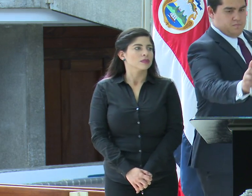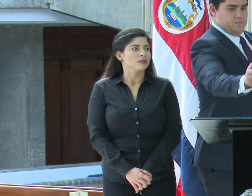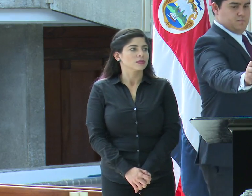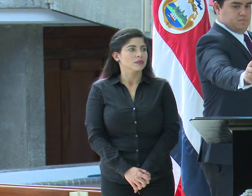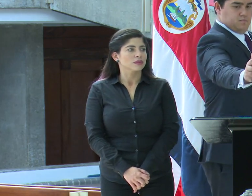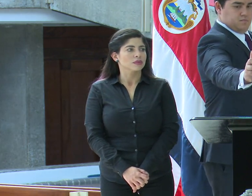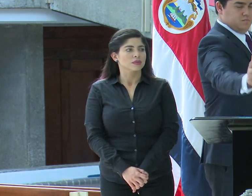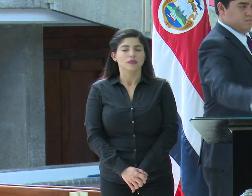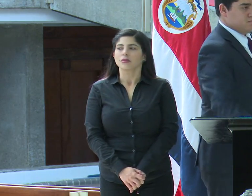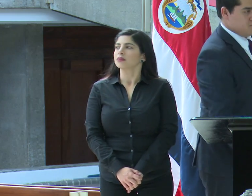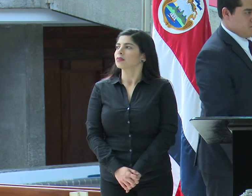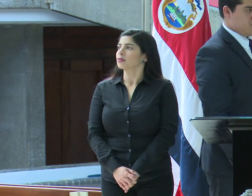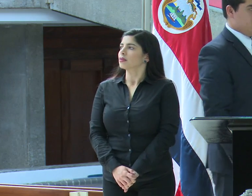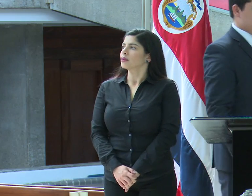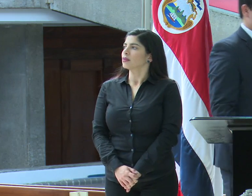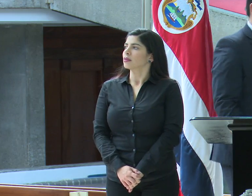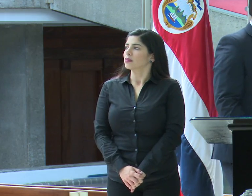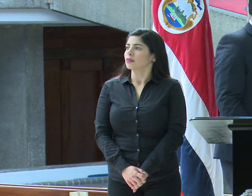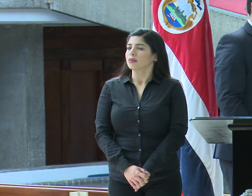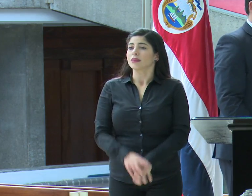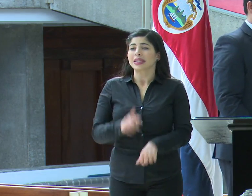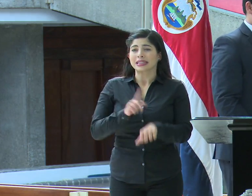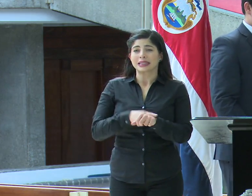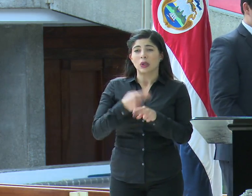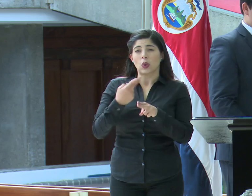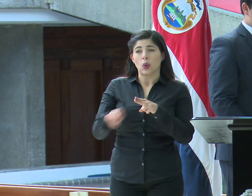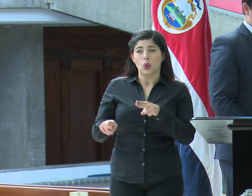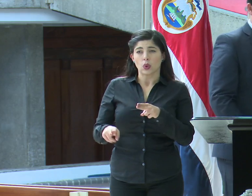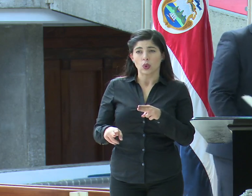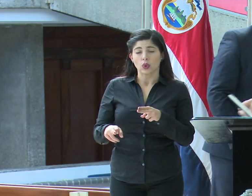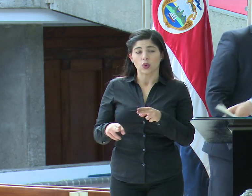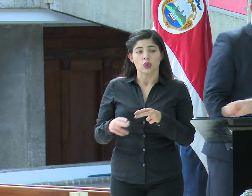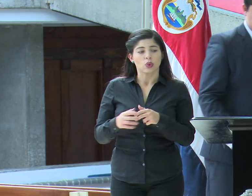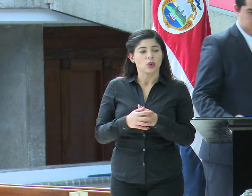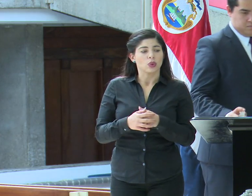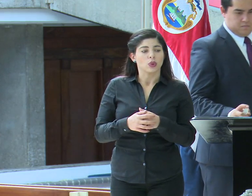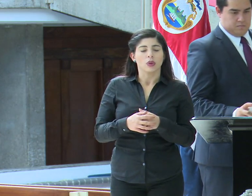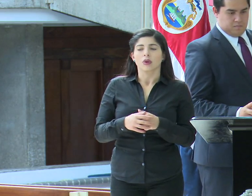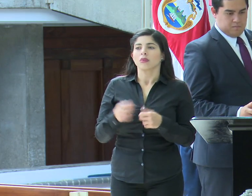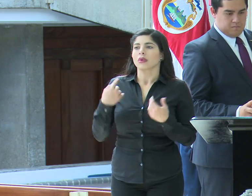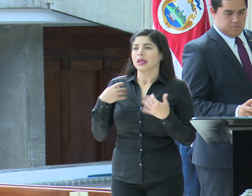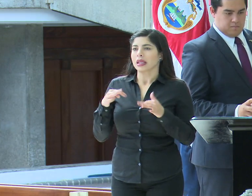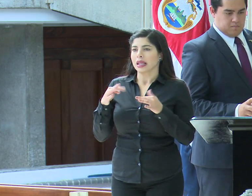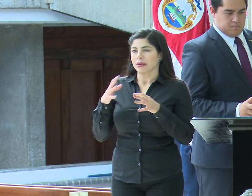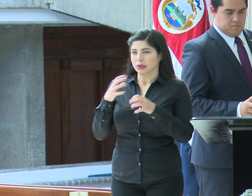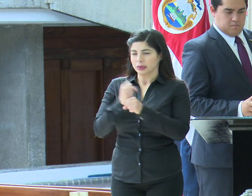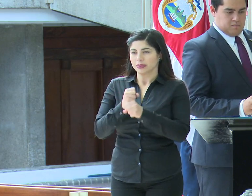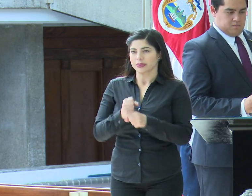Les reitero que el tiempo es sumamente corto, porfa, tratemos de ser puntuales.